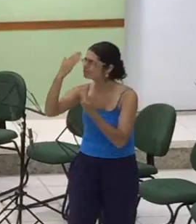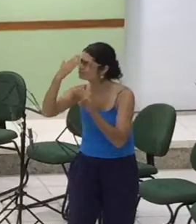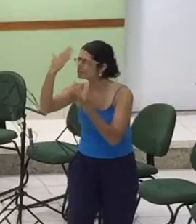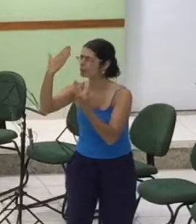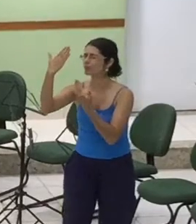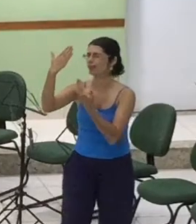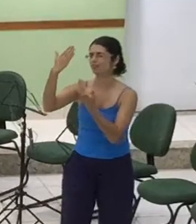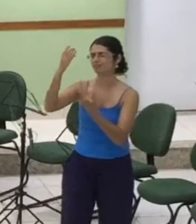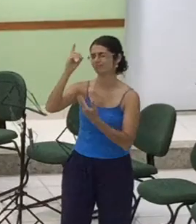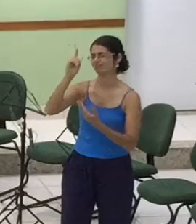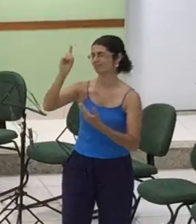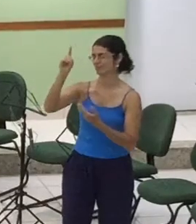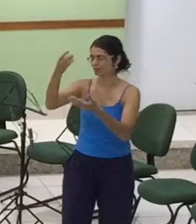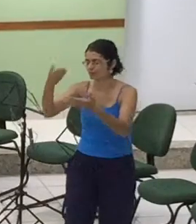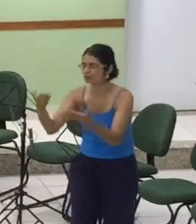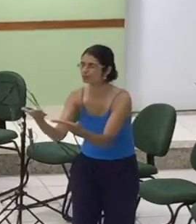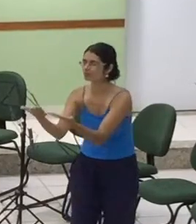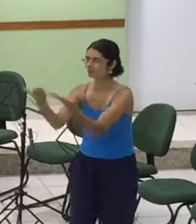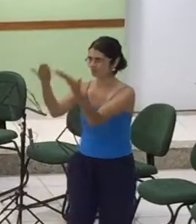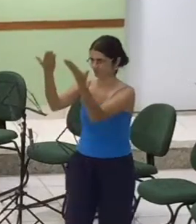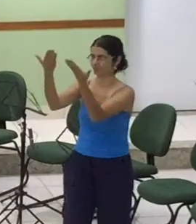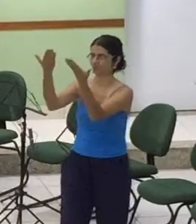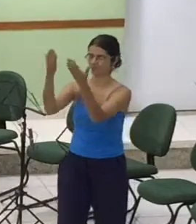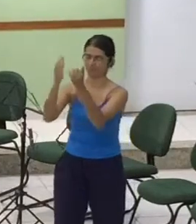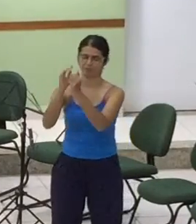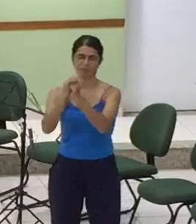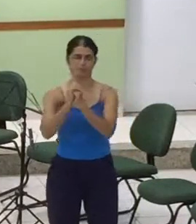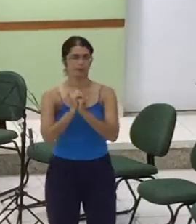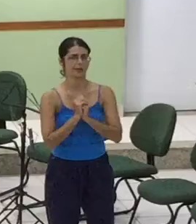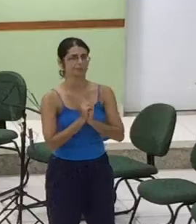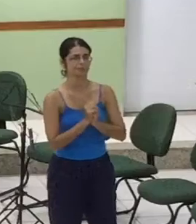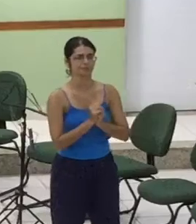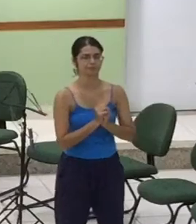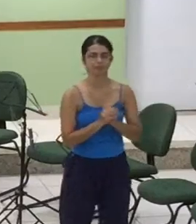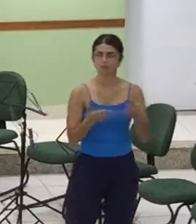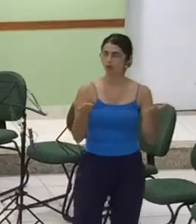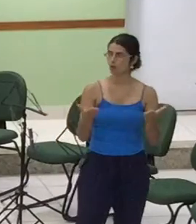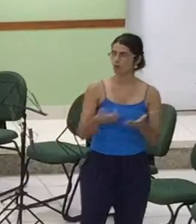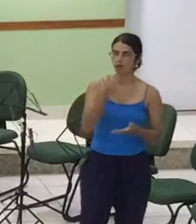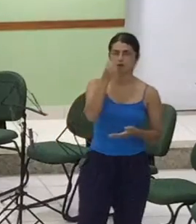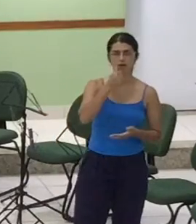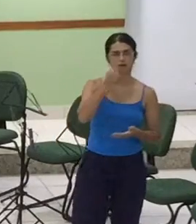eu te exaltarei, amém. Quero convidar Mônica para um solo.